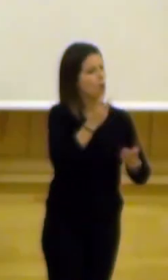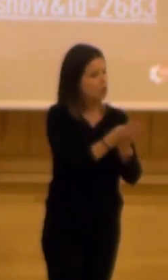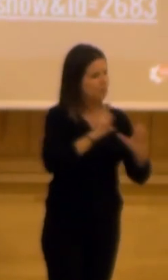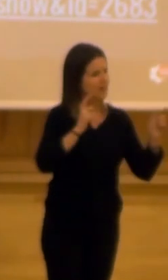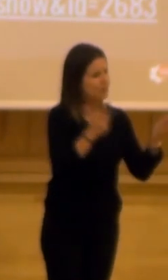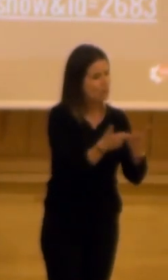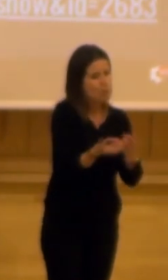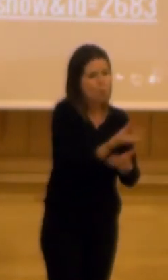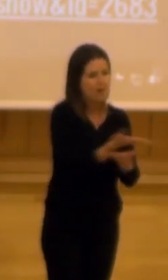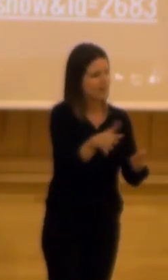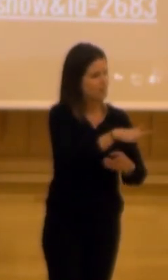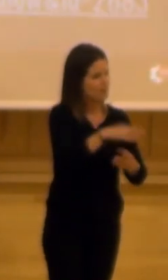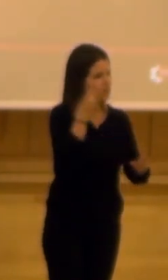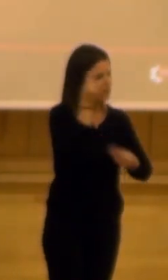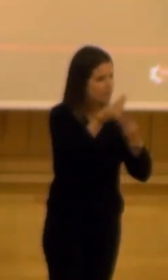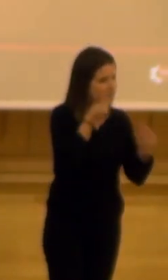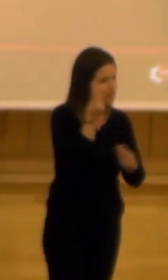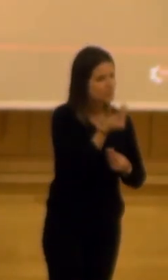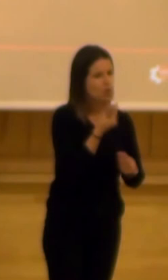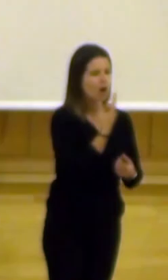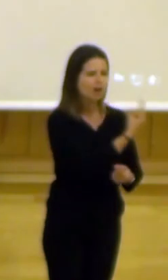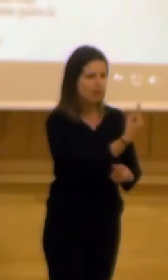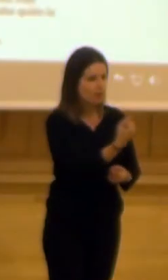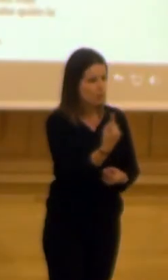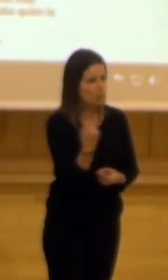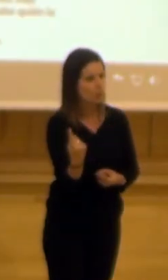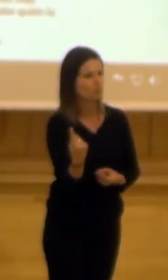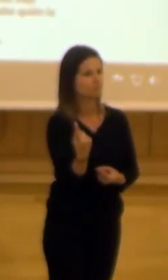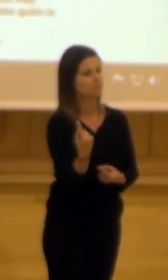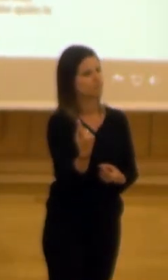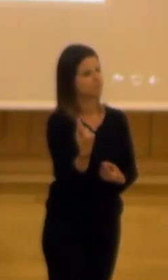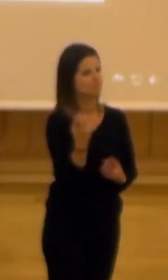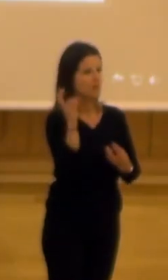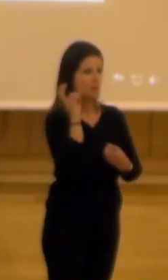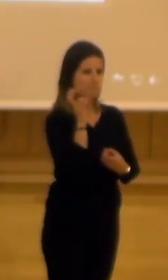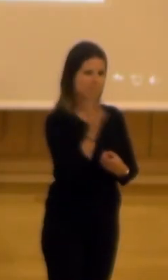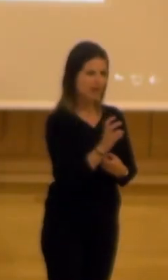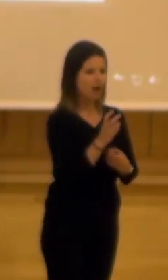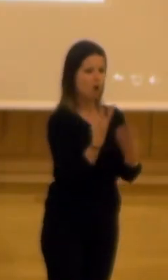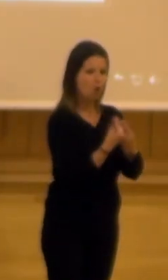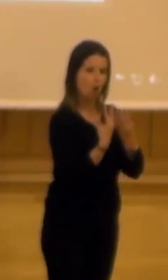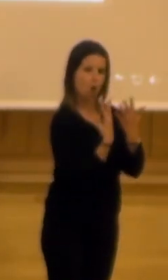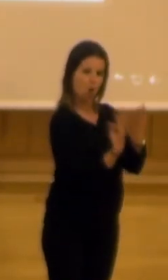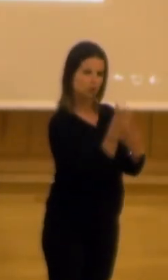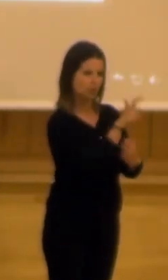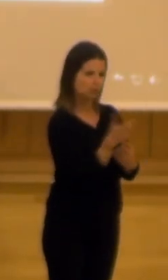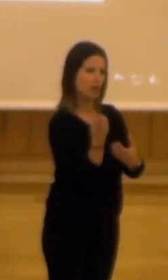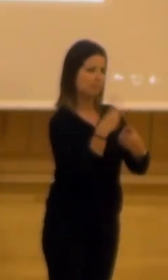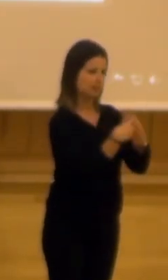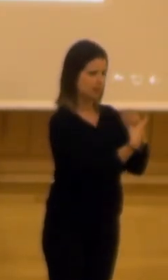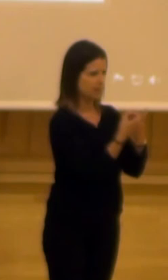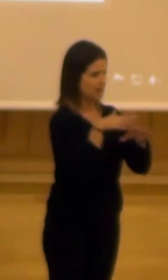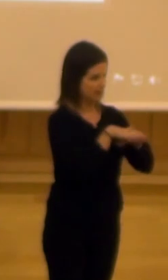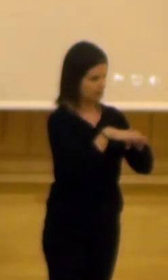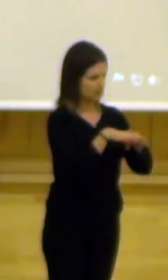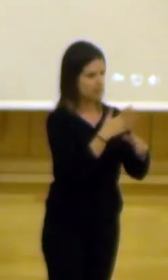volvemos a reunir para cualquier espacio de reflexión pues vengan con cada uno una de vosotros pues vengan ocho más que se impliquen en esta red